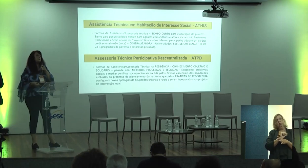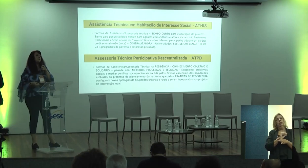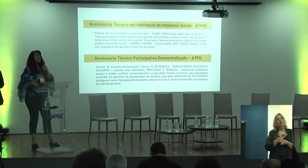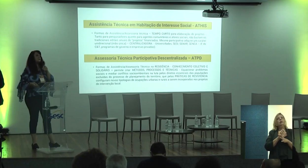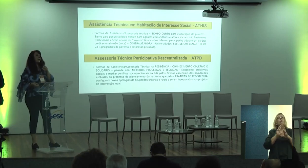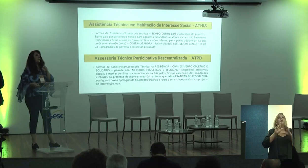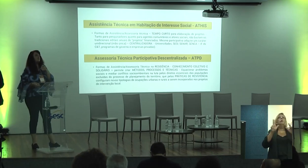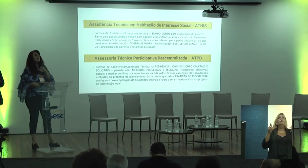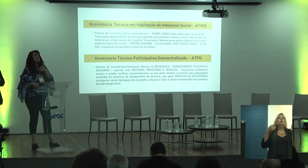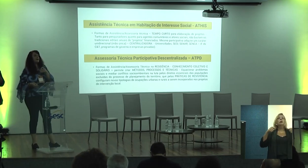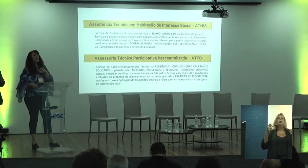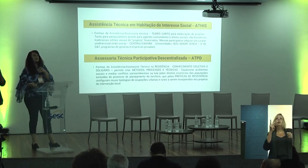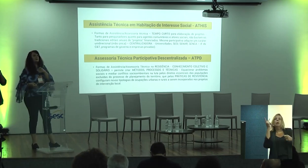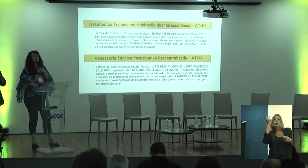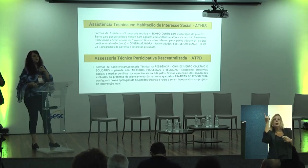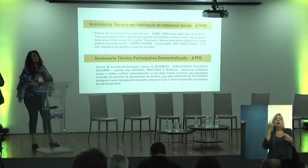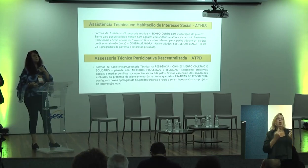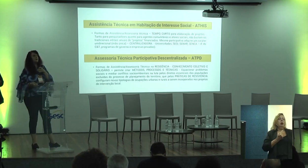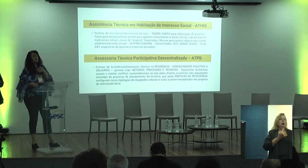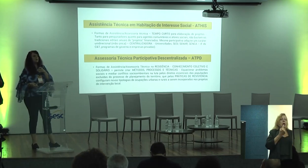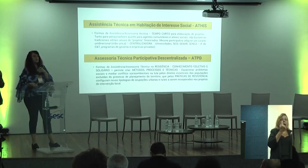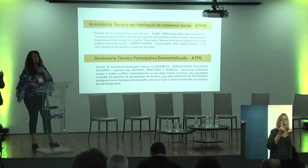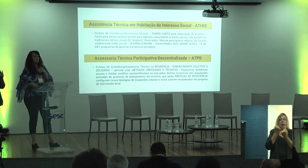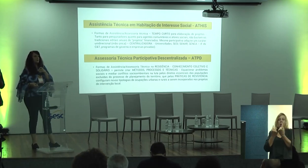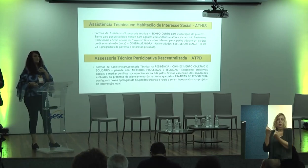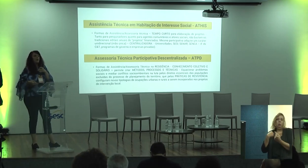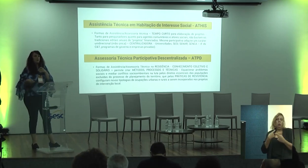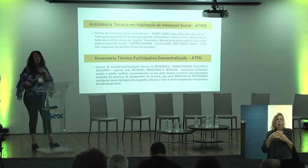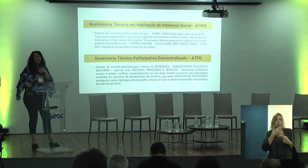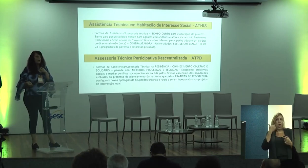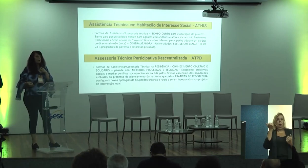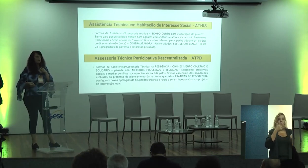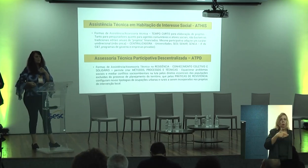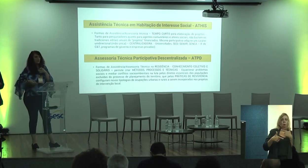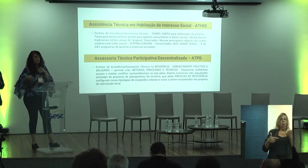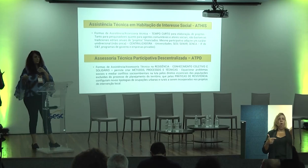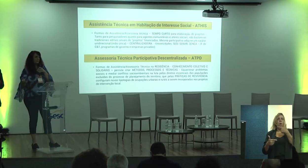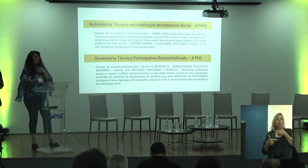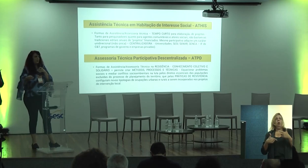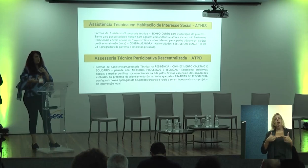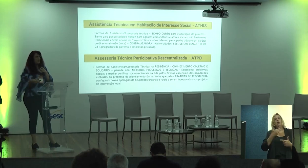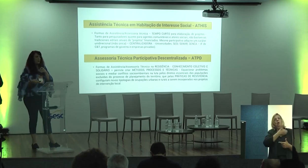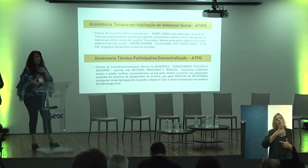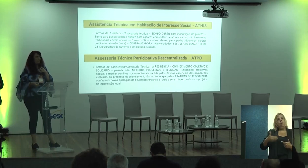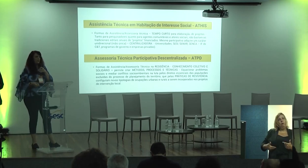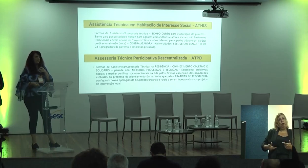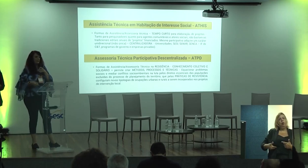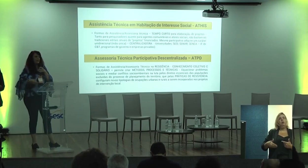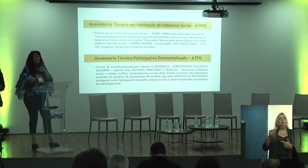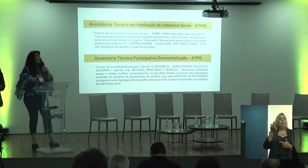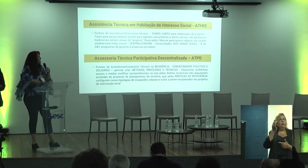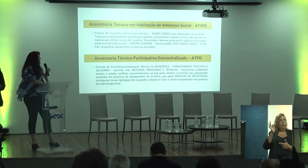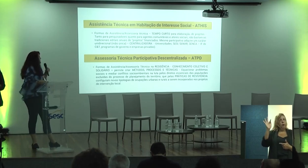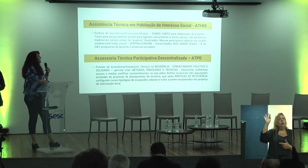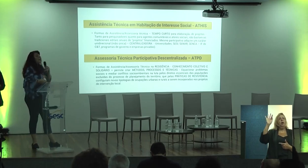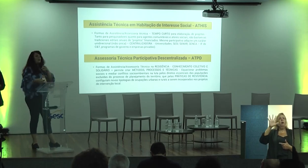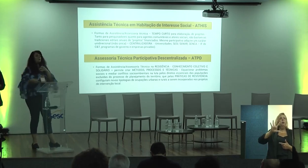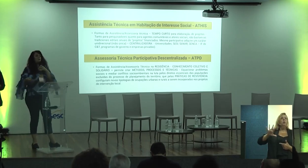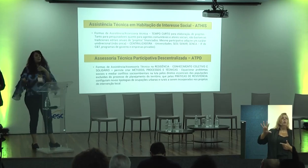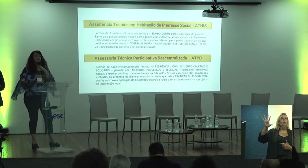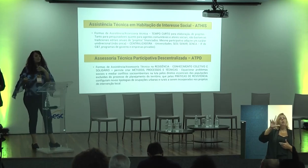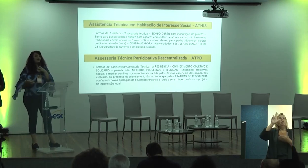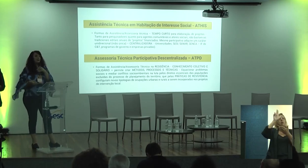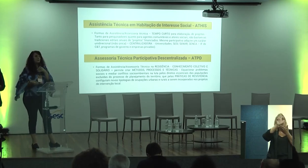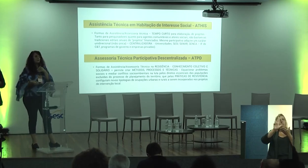a gente deveria diferenciar e valorizar cada um. Nenhum é melhor do que o outro. É o governo, governo federal, local, seja